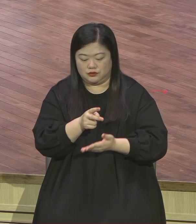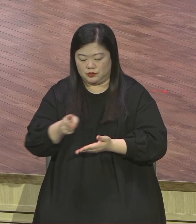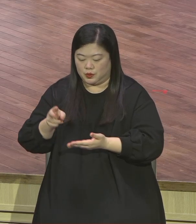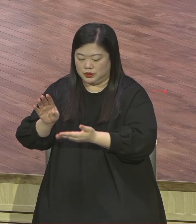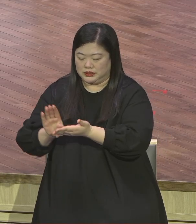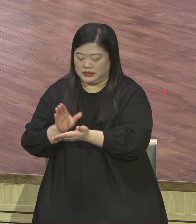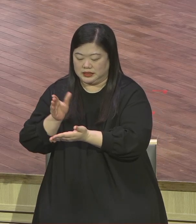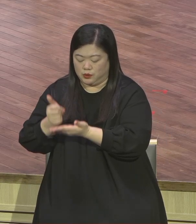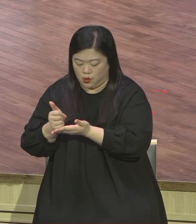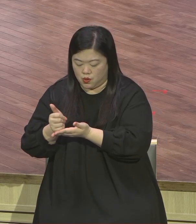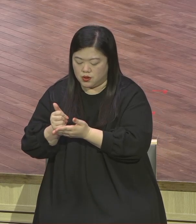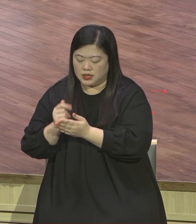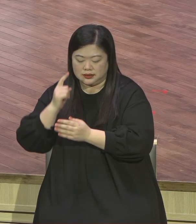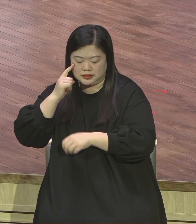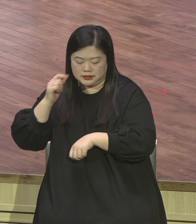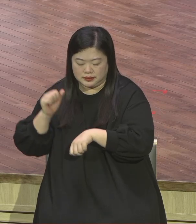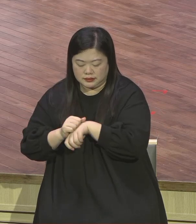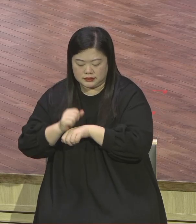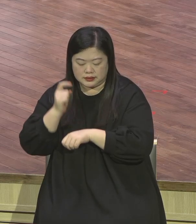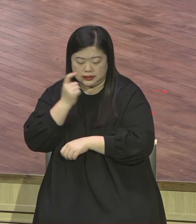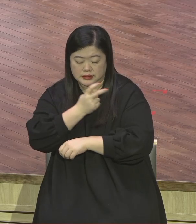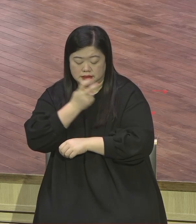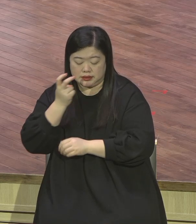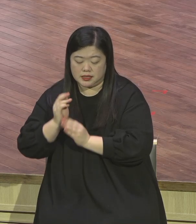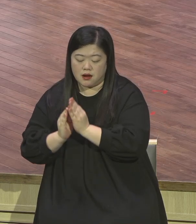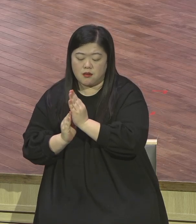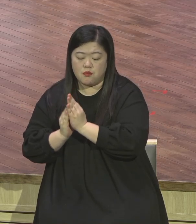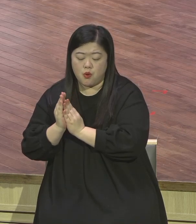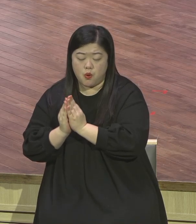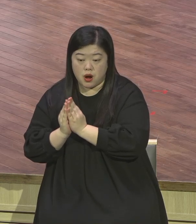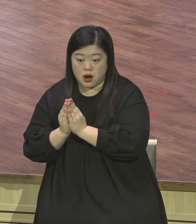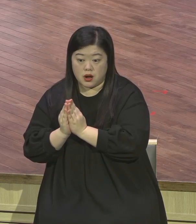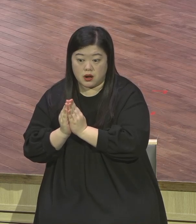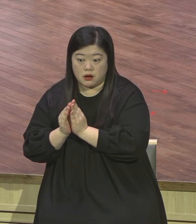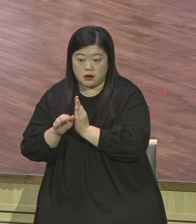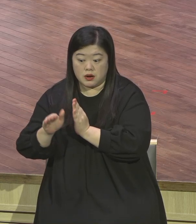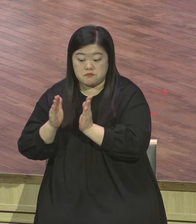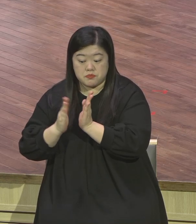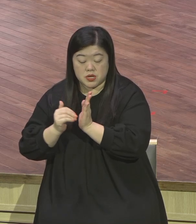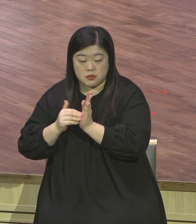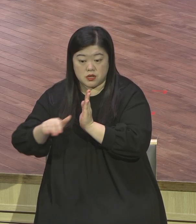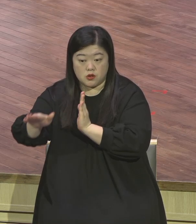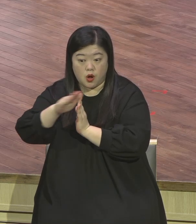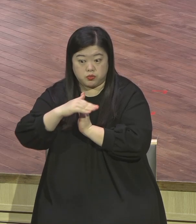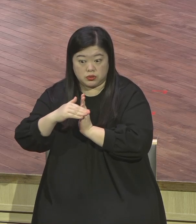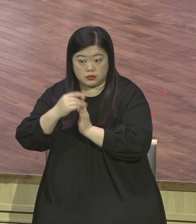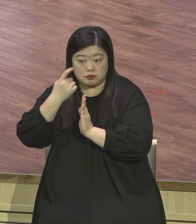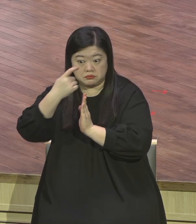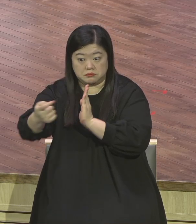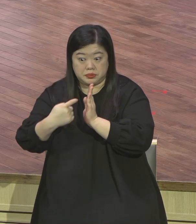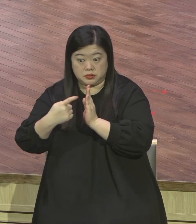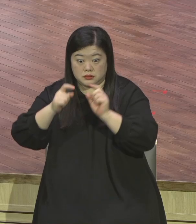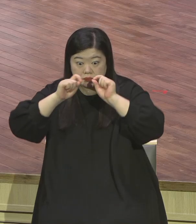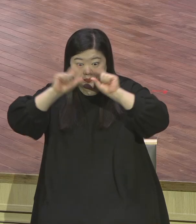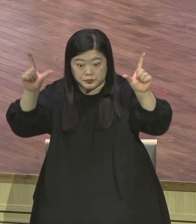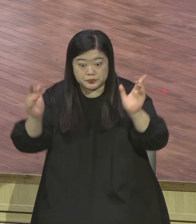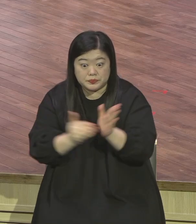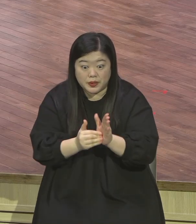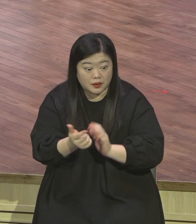지혜의 지식 보화를 본 자들이 대부분이에요 저는 그렇게 믿습니다 아니고는 절대로